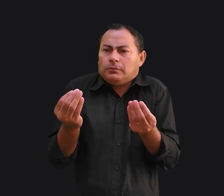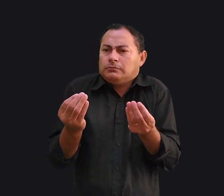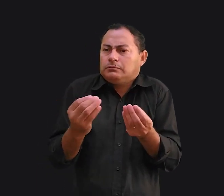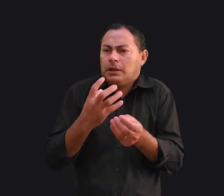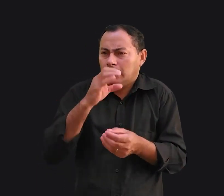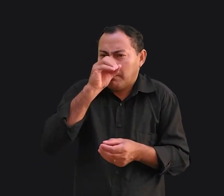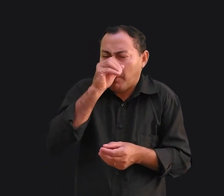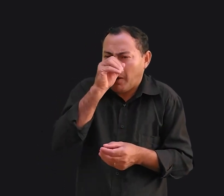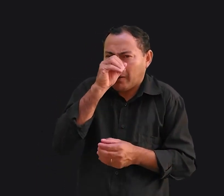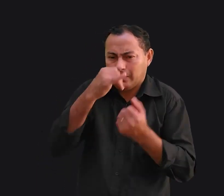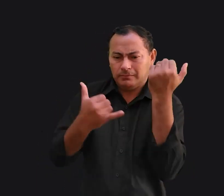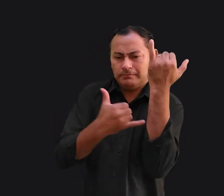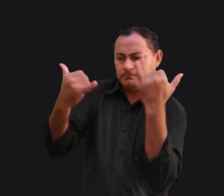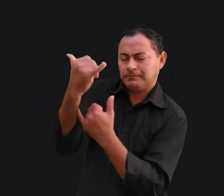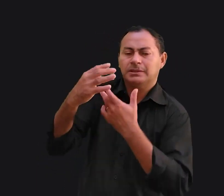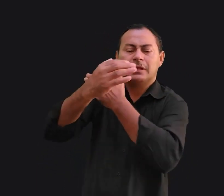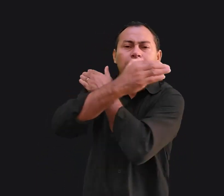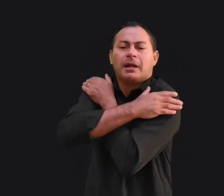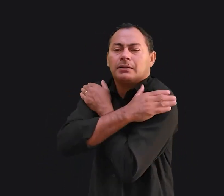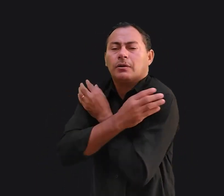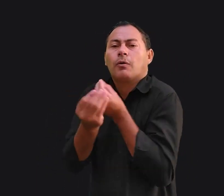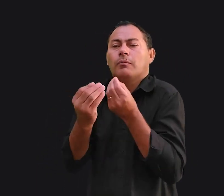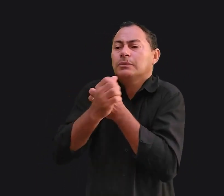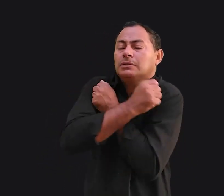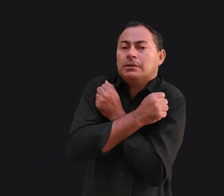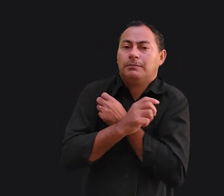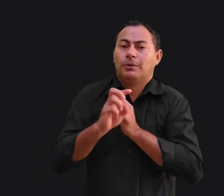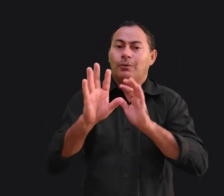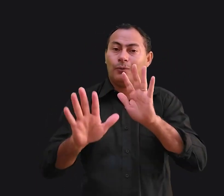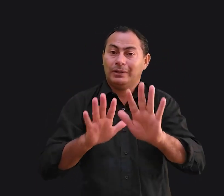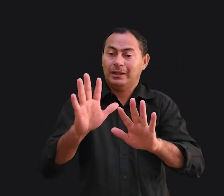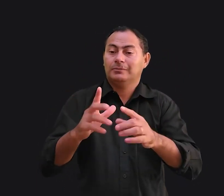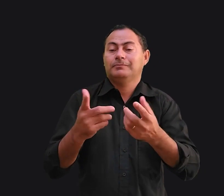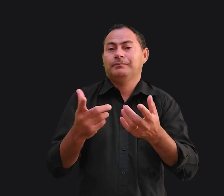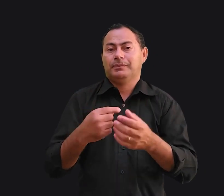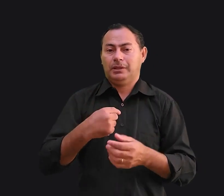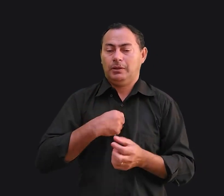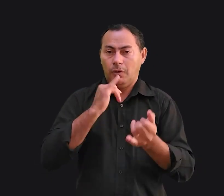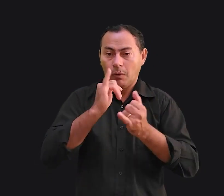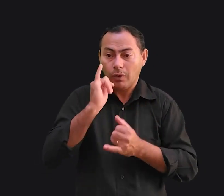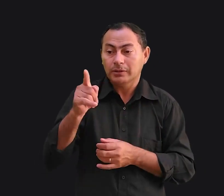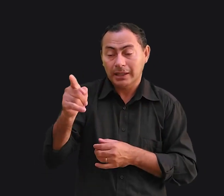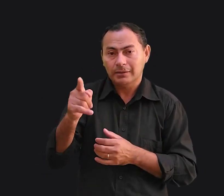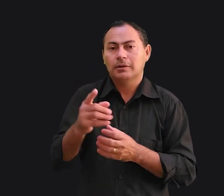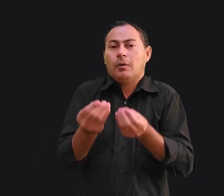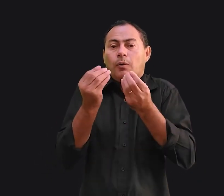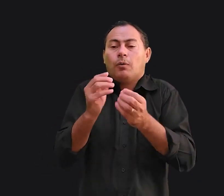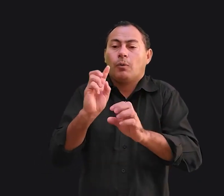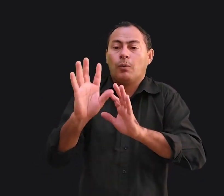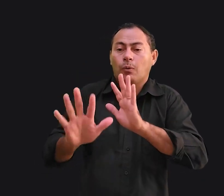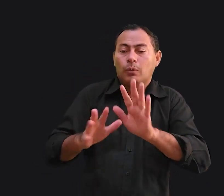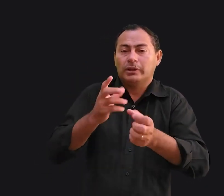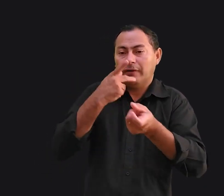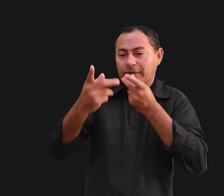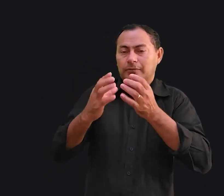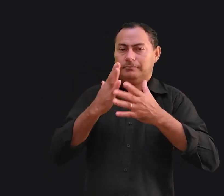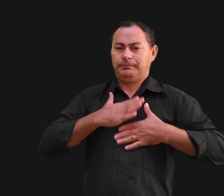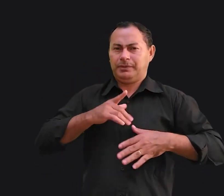porcos espinhos se abraçam com muito cuidado. Então, eu conto para ela com cuidado. E você